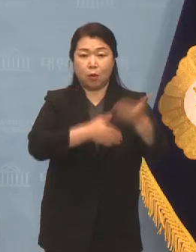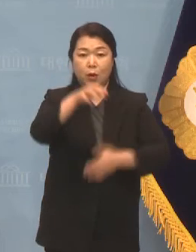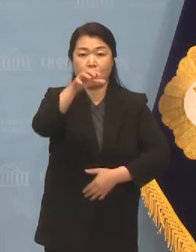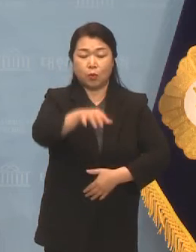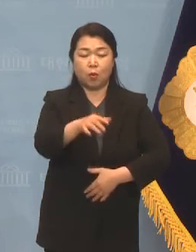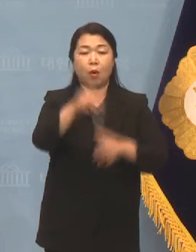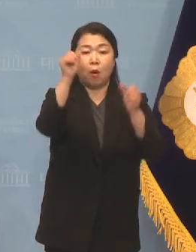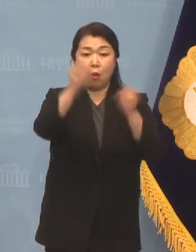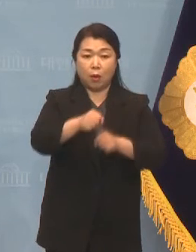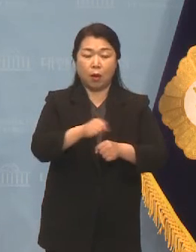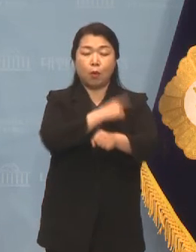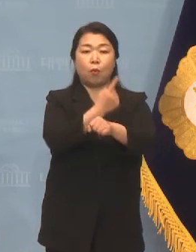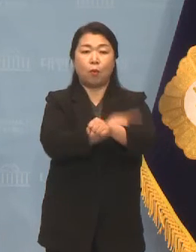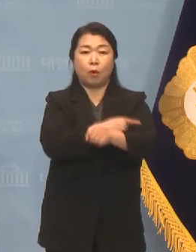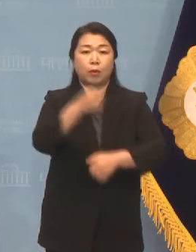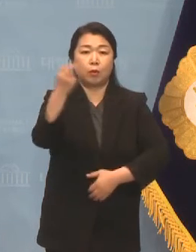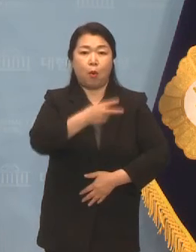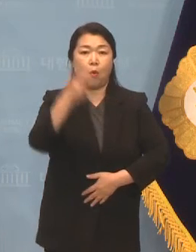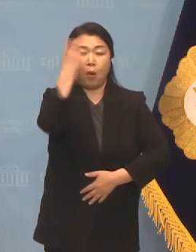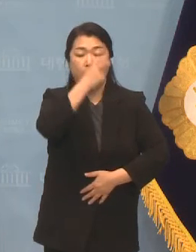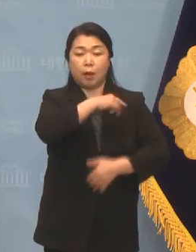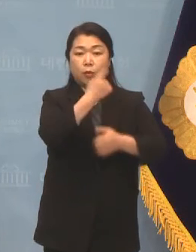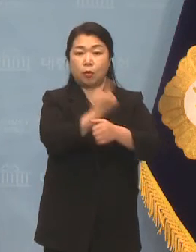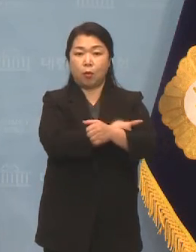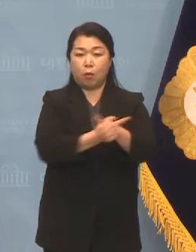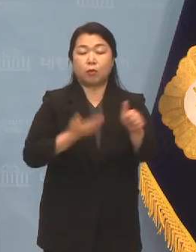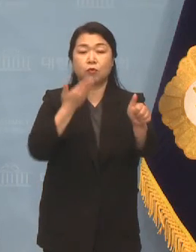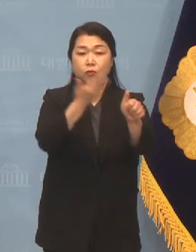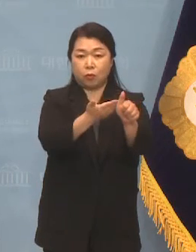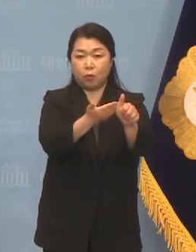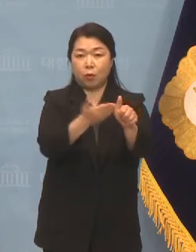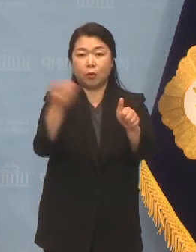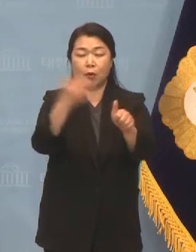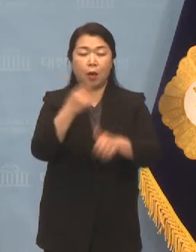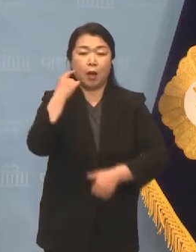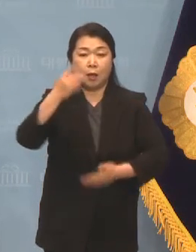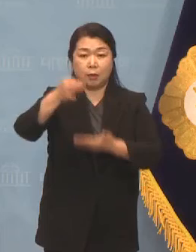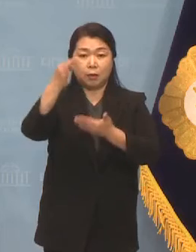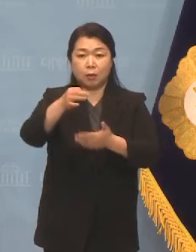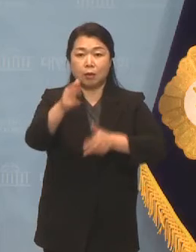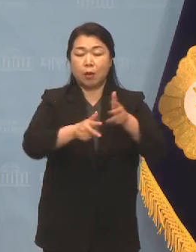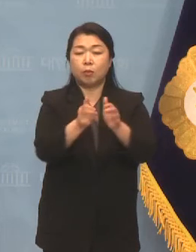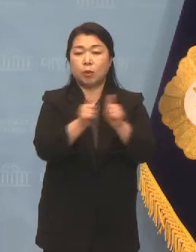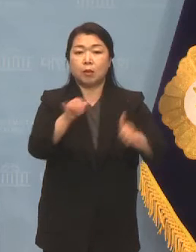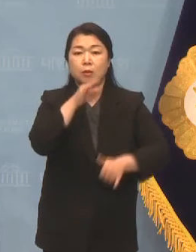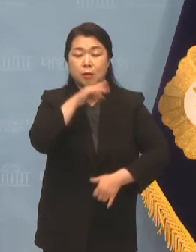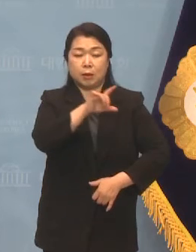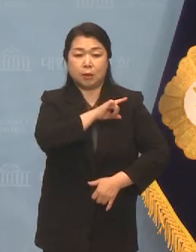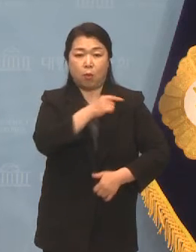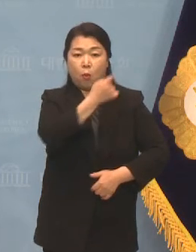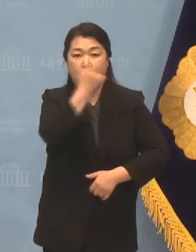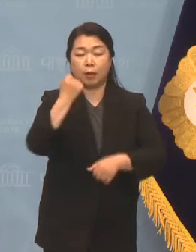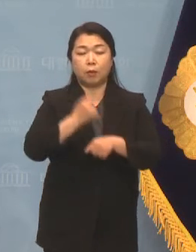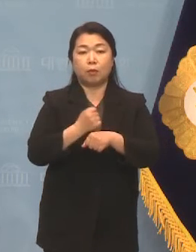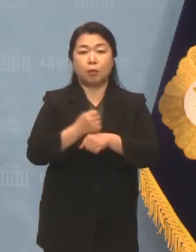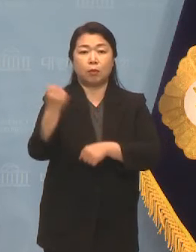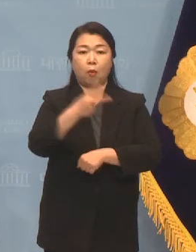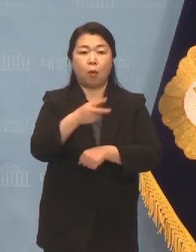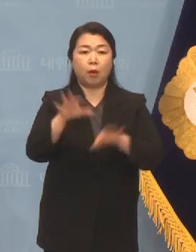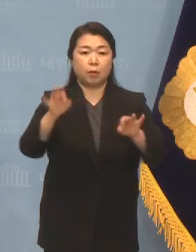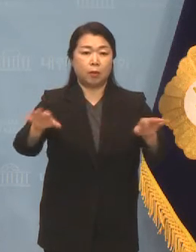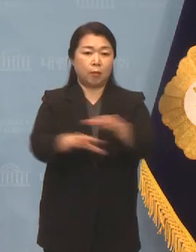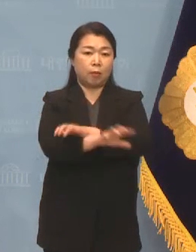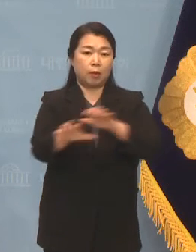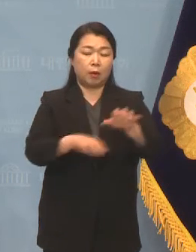인허가권과 관리감독권을 부여하고 가상자산 사업자에게 실명확인 및 자금세탁